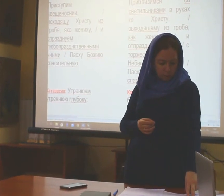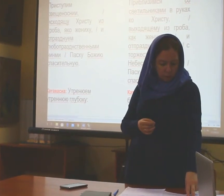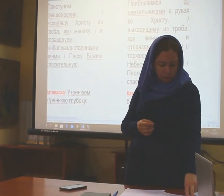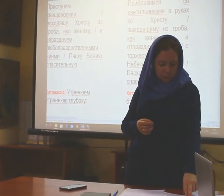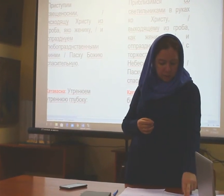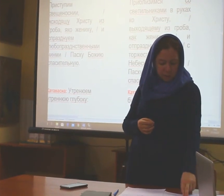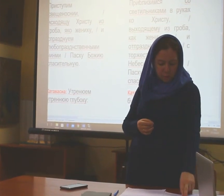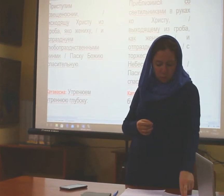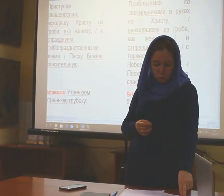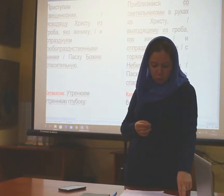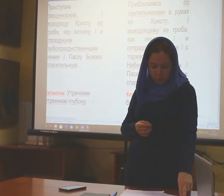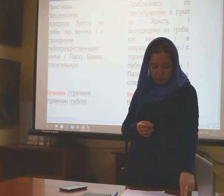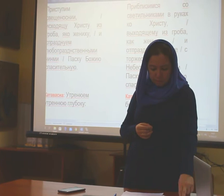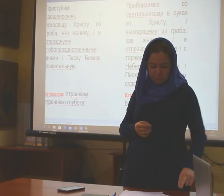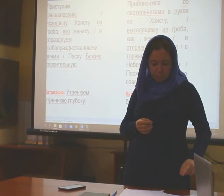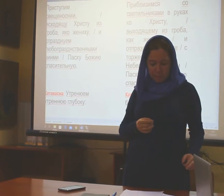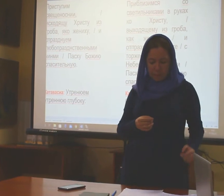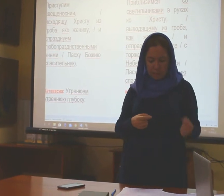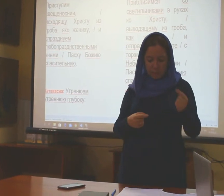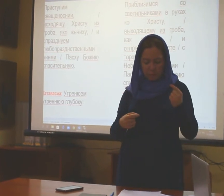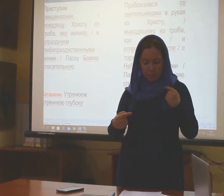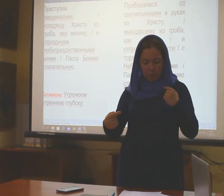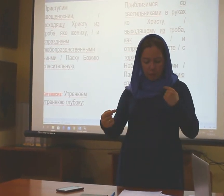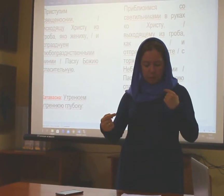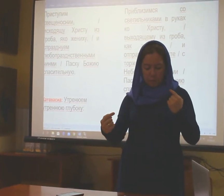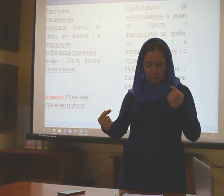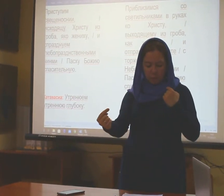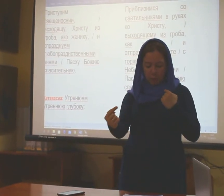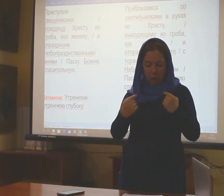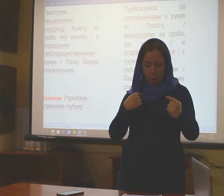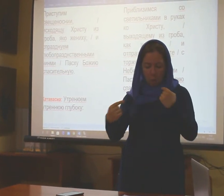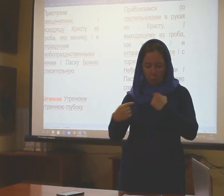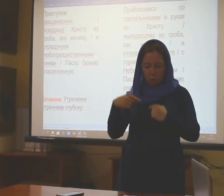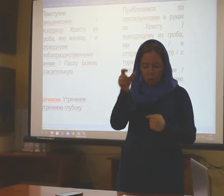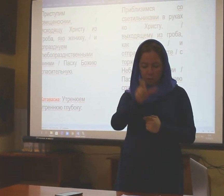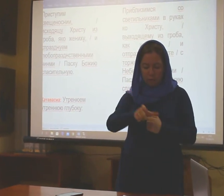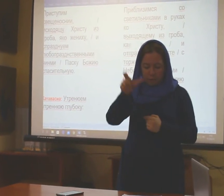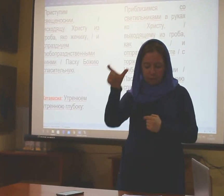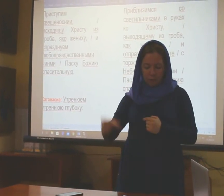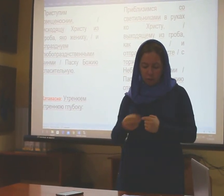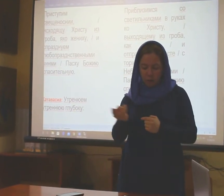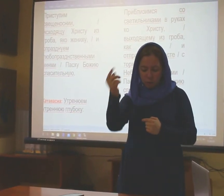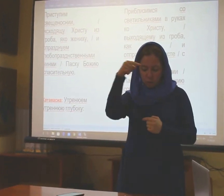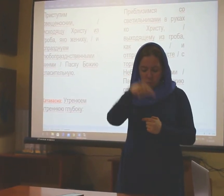Безмерно твоя глава утробия, пересказываем, адаптируем. Мужчимые аду,